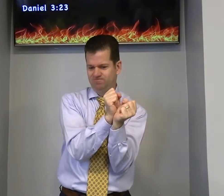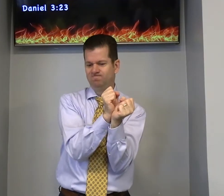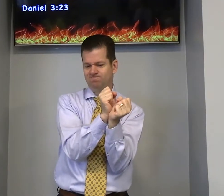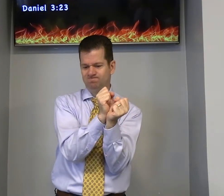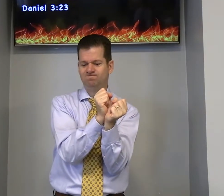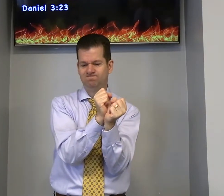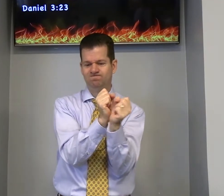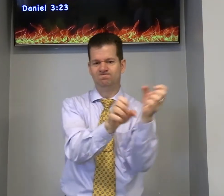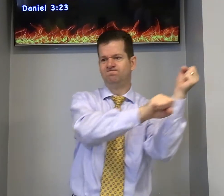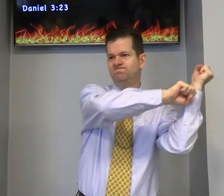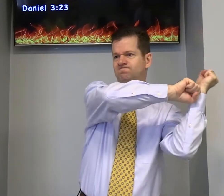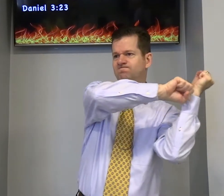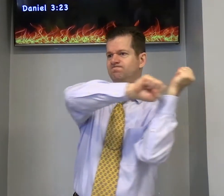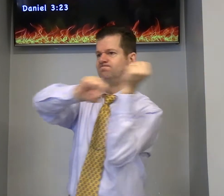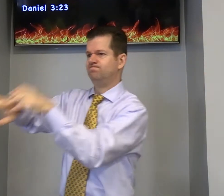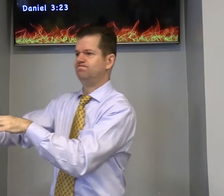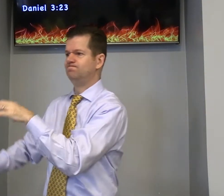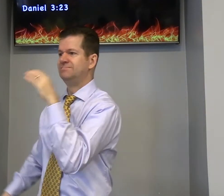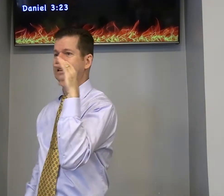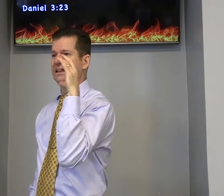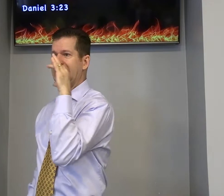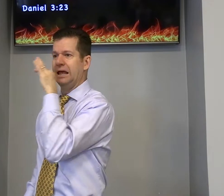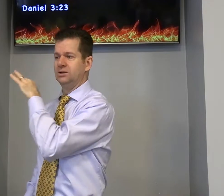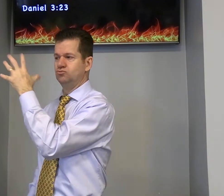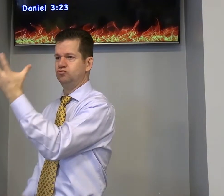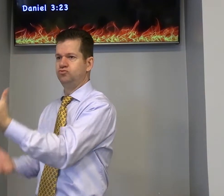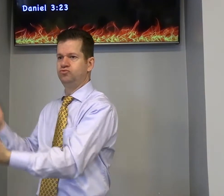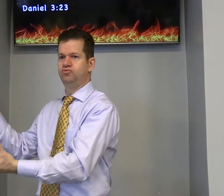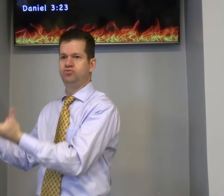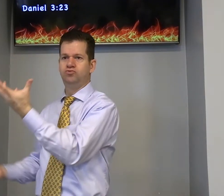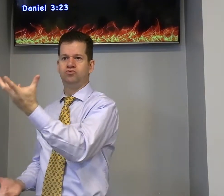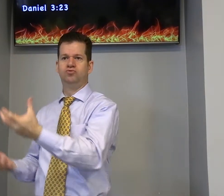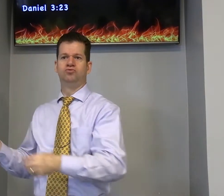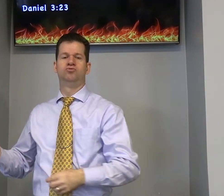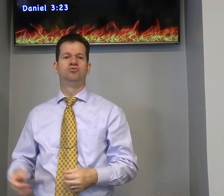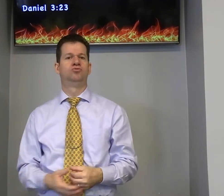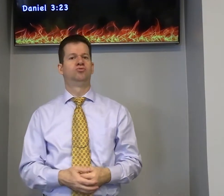caíram atados dentro da fornalha de fogo ardente